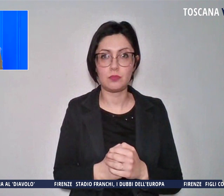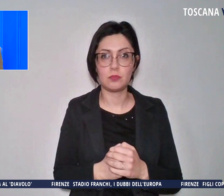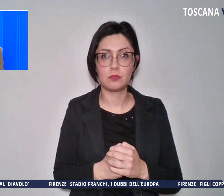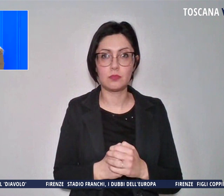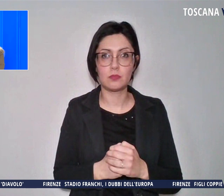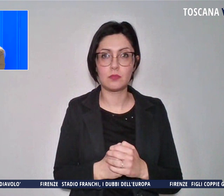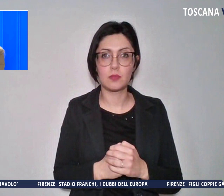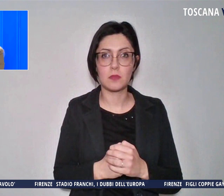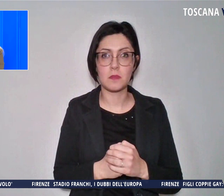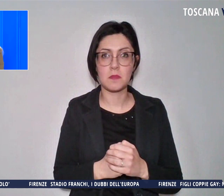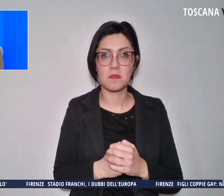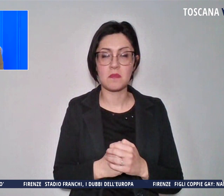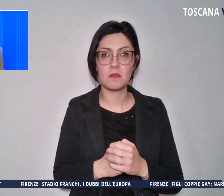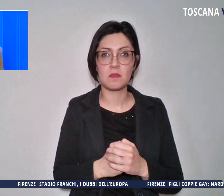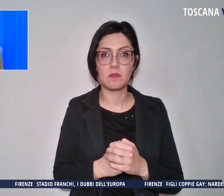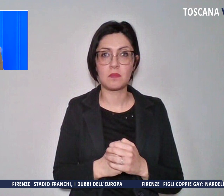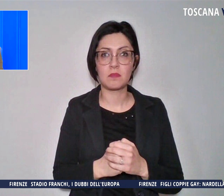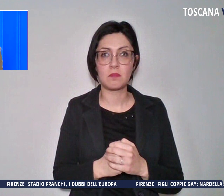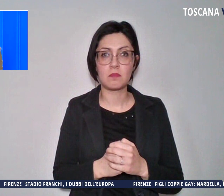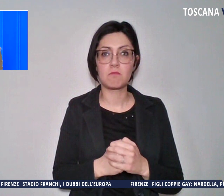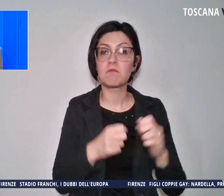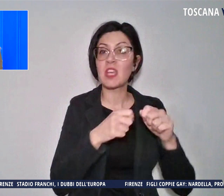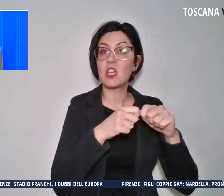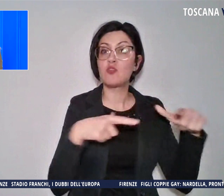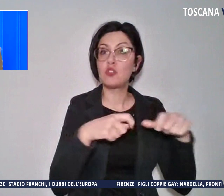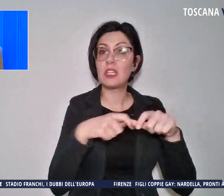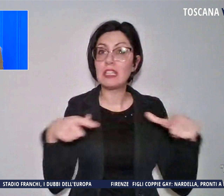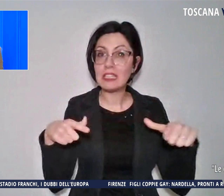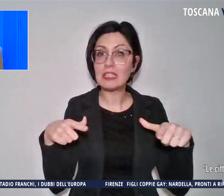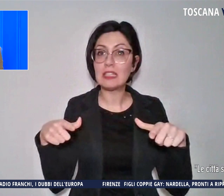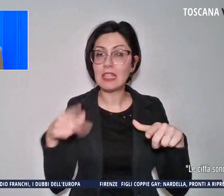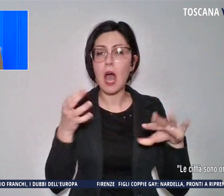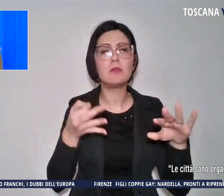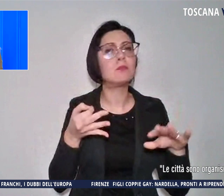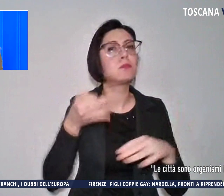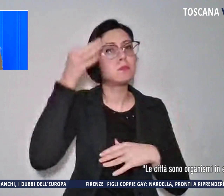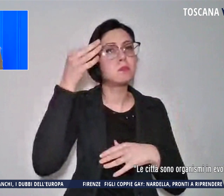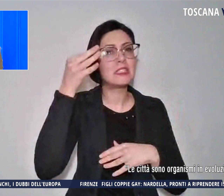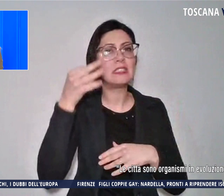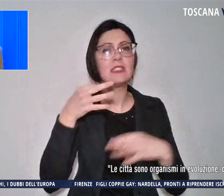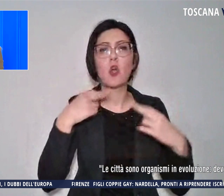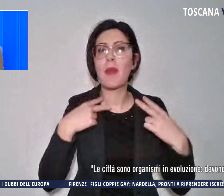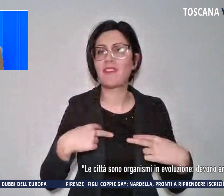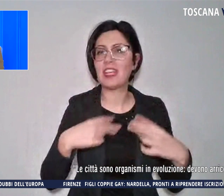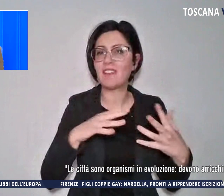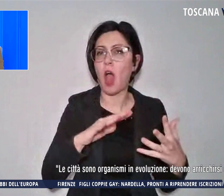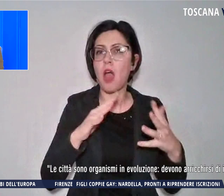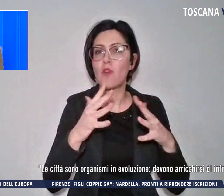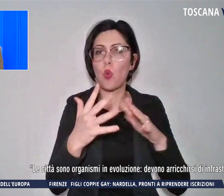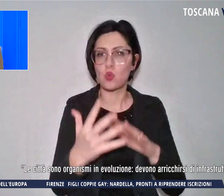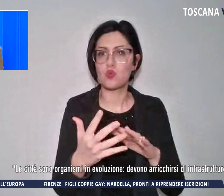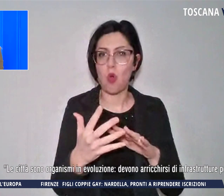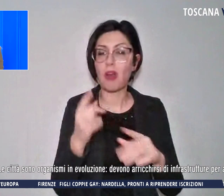Le città sono organismi in evoluzione, devono arricchirsi di